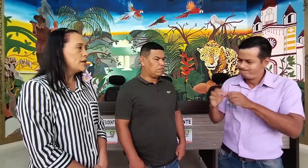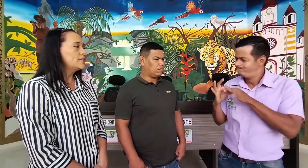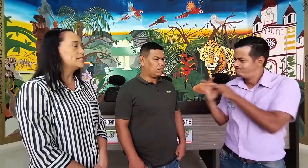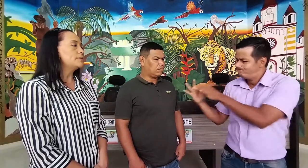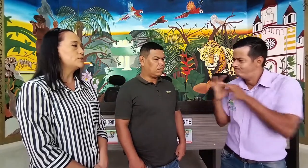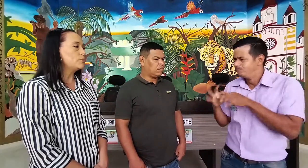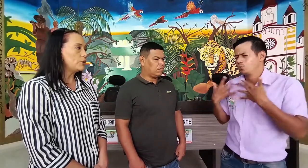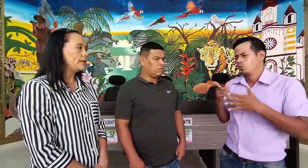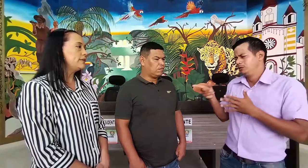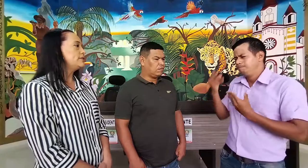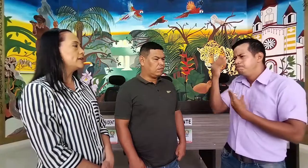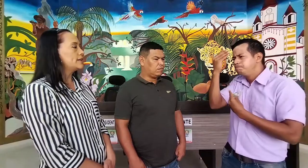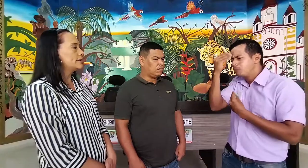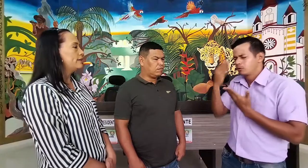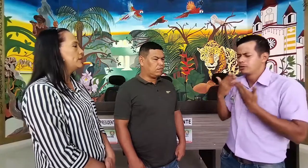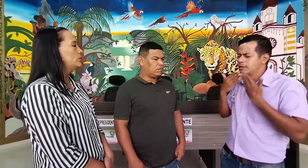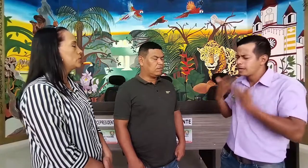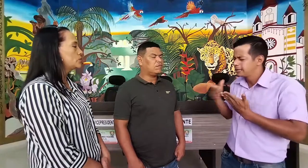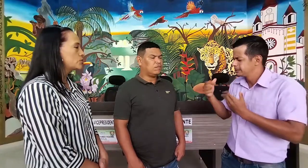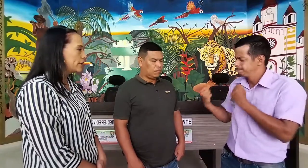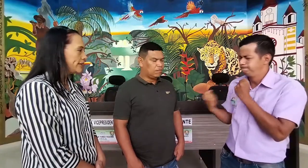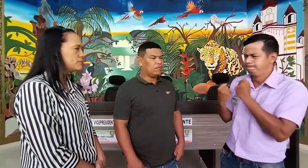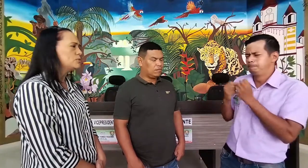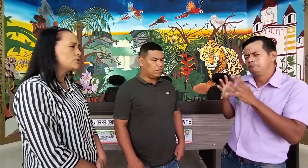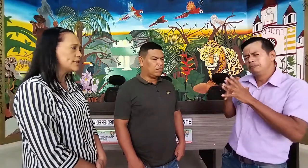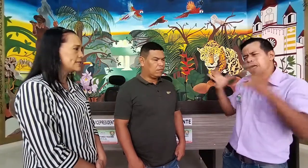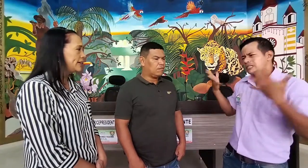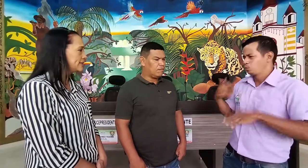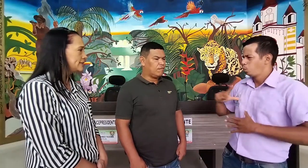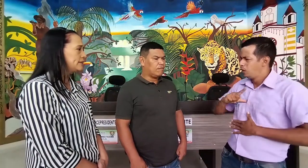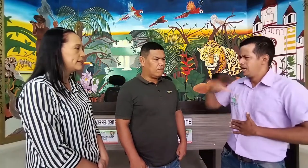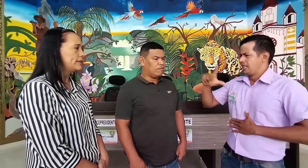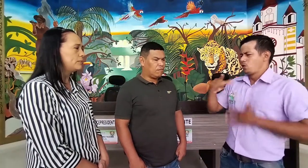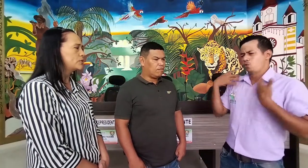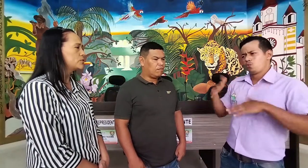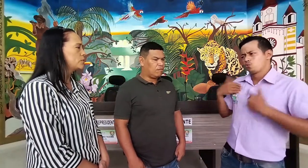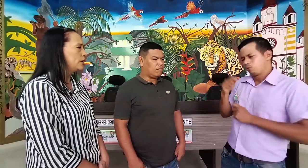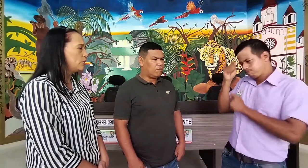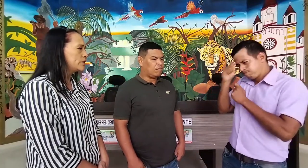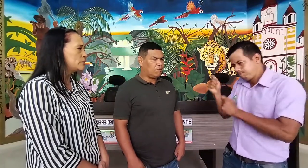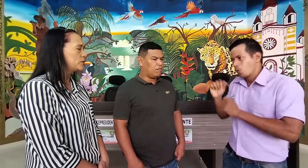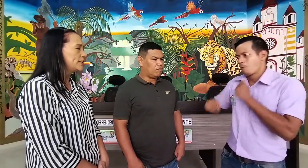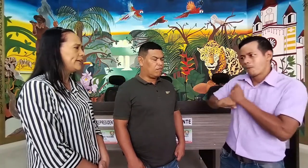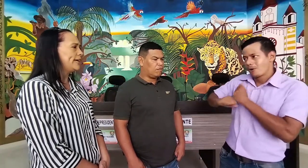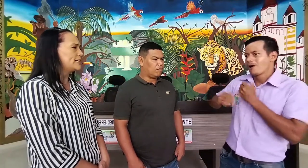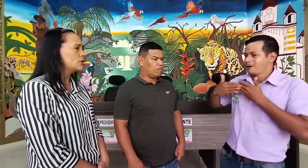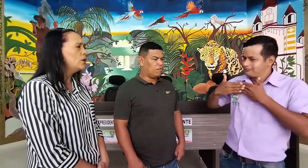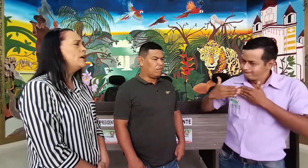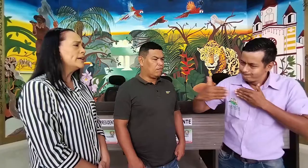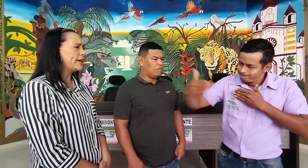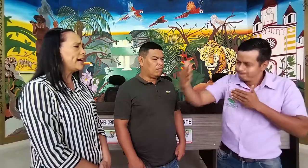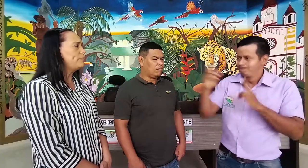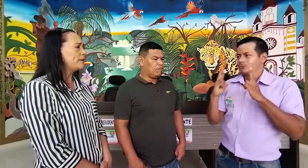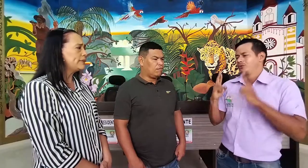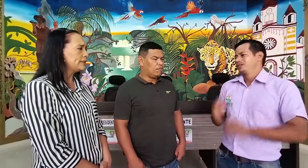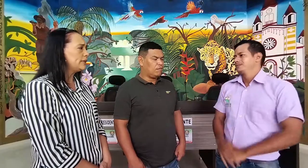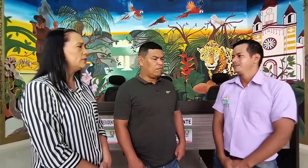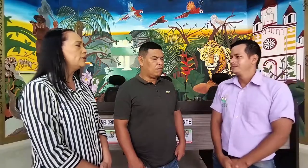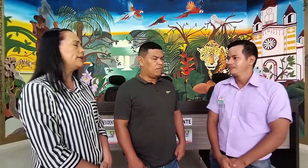y estamos comprometidos a ir trabajando con ustedes. Muchas gracias de verdad por sus valores, por tener algo que ha permitido que